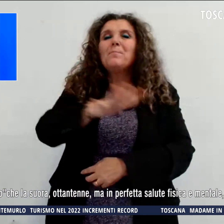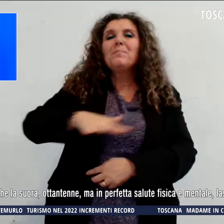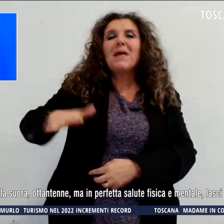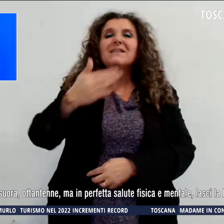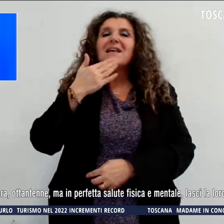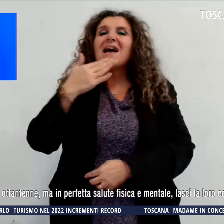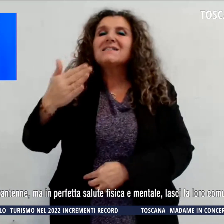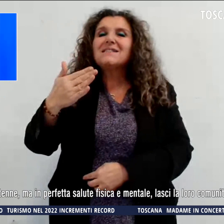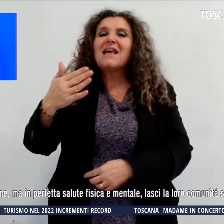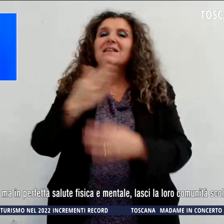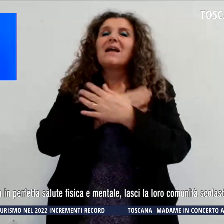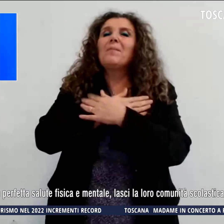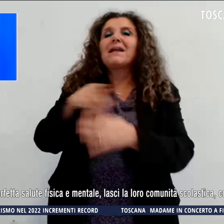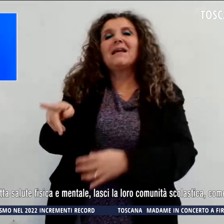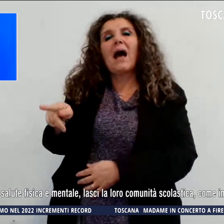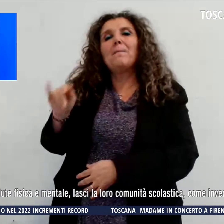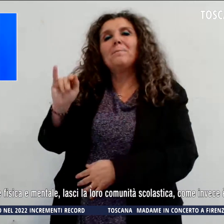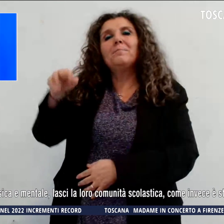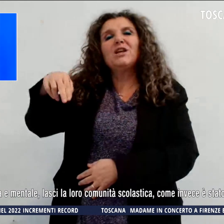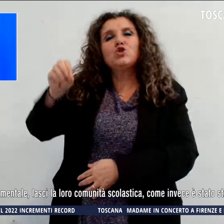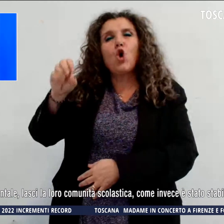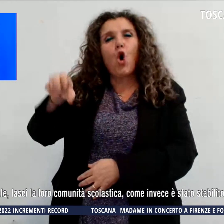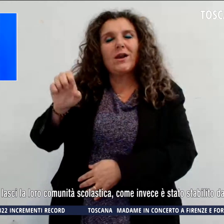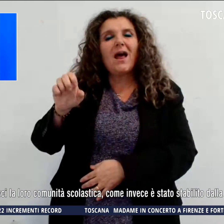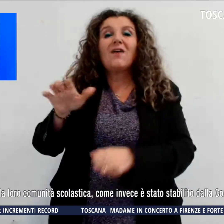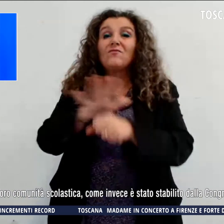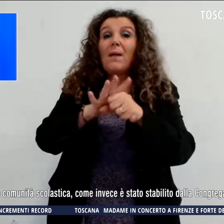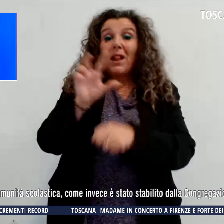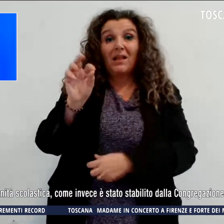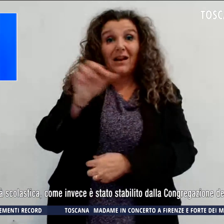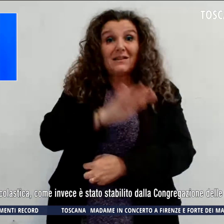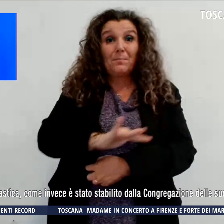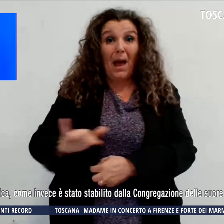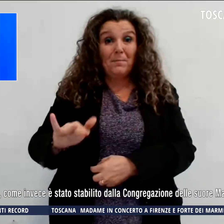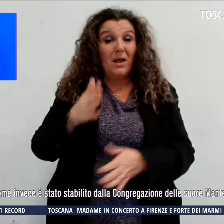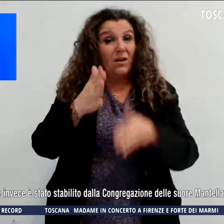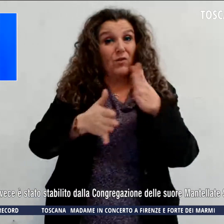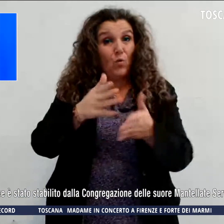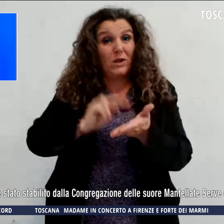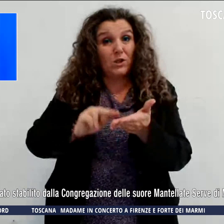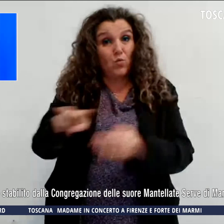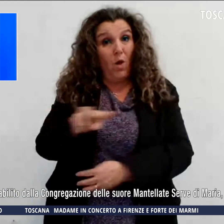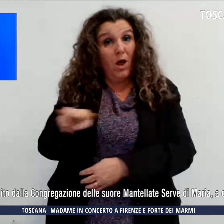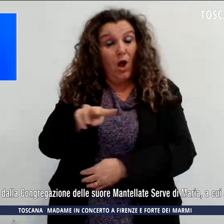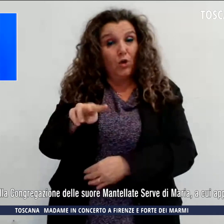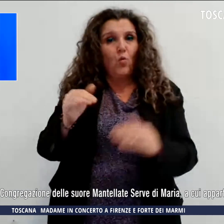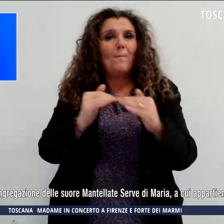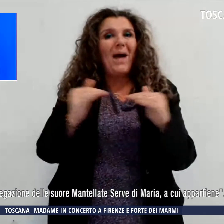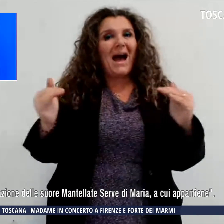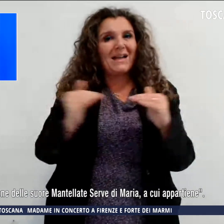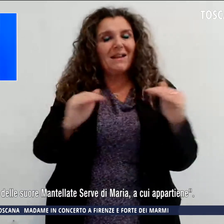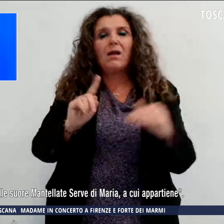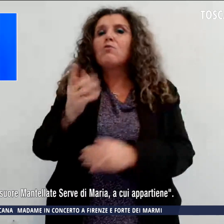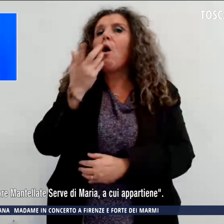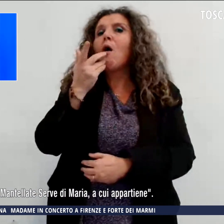Firenze. Le famiglie dei 30 bambini che frequentano le due scuole paritarie non vogliono che la